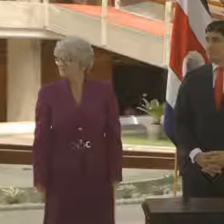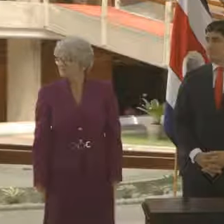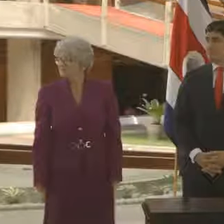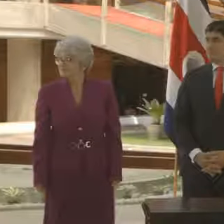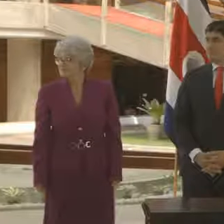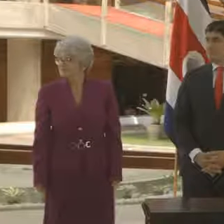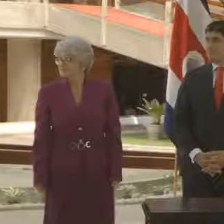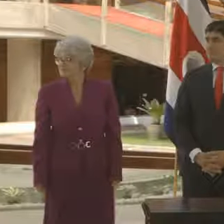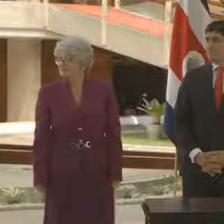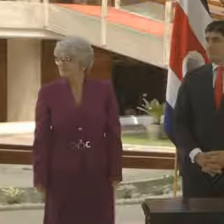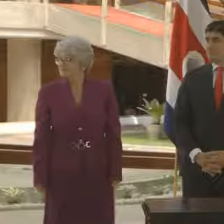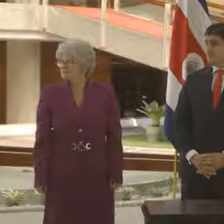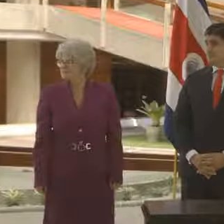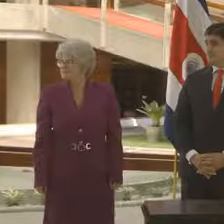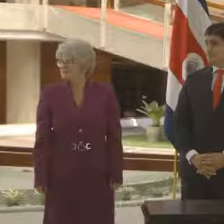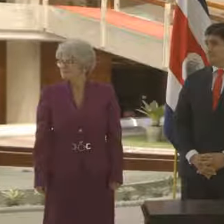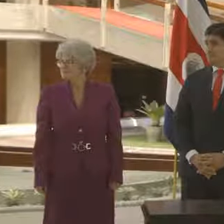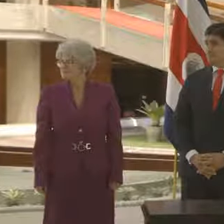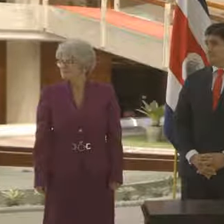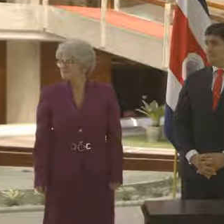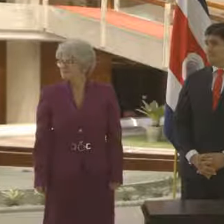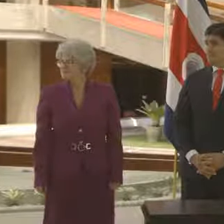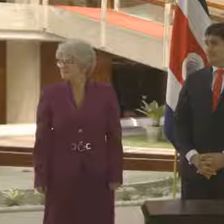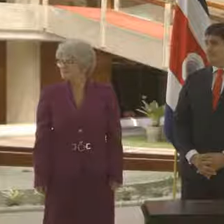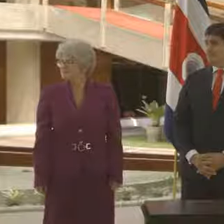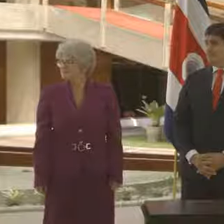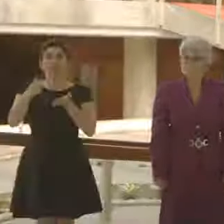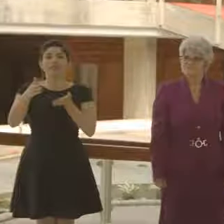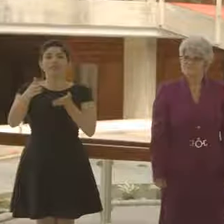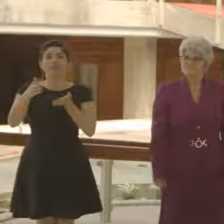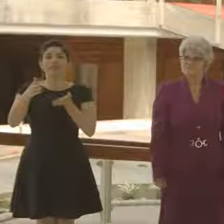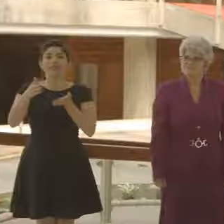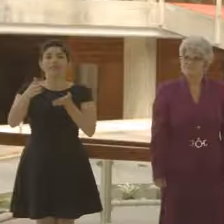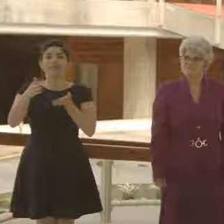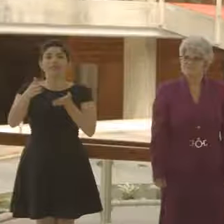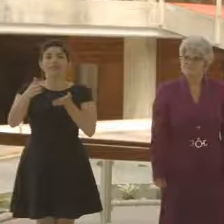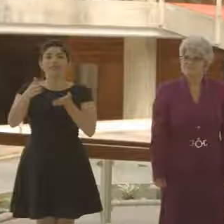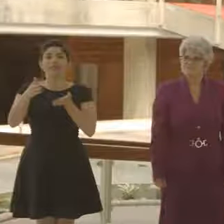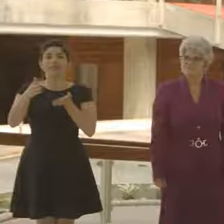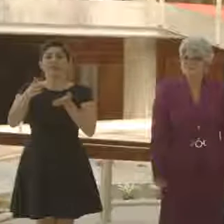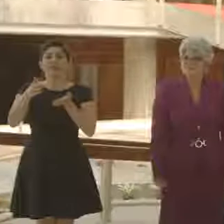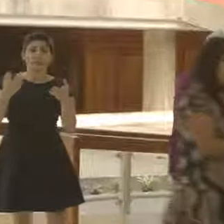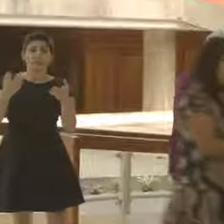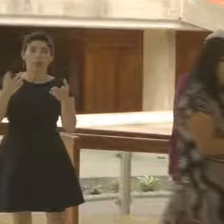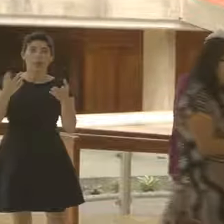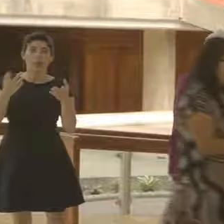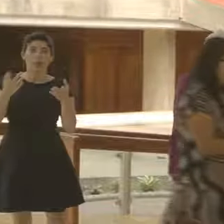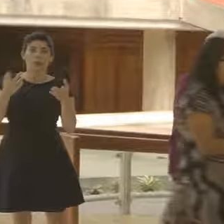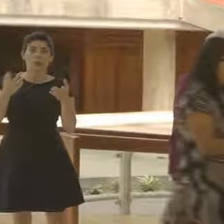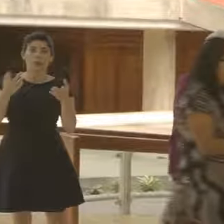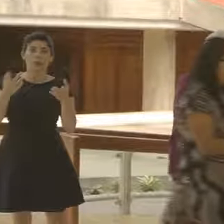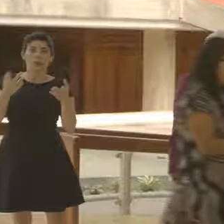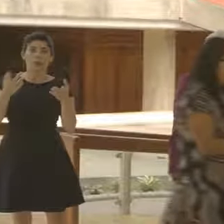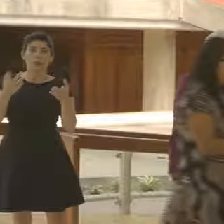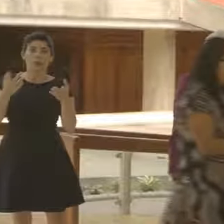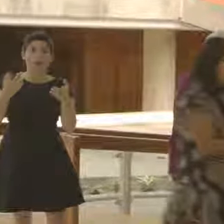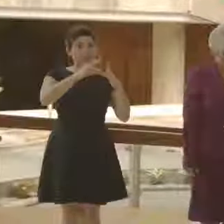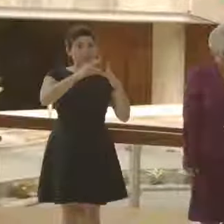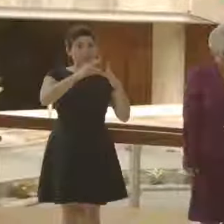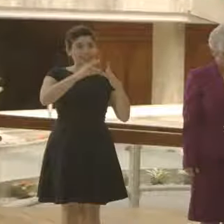sobre la modificación del rubro de pago de servicios públicos, los servidores públicos, perdón, por concepto de dedicación exclusiva.